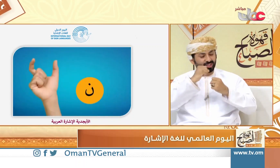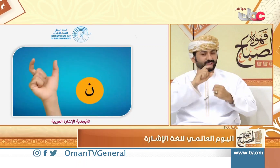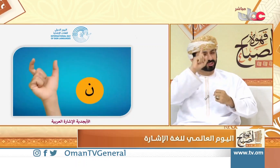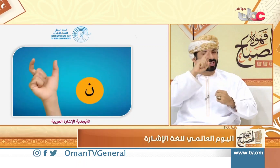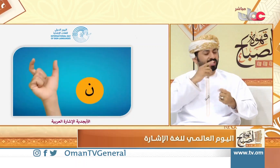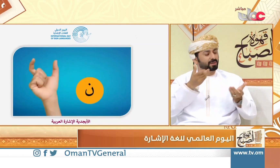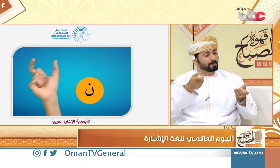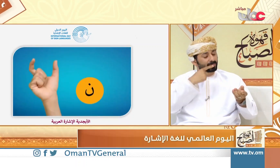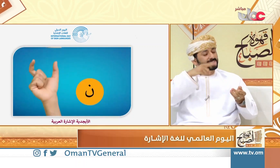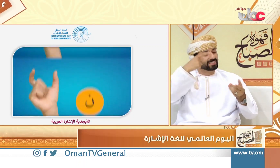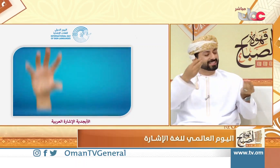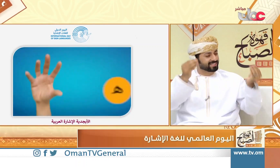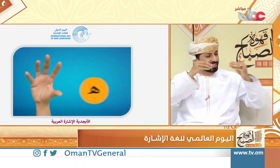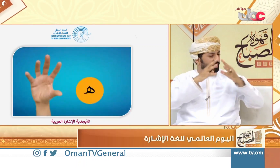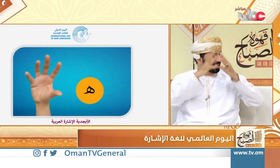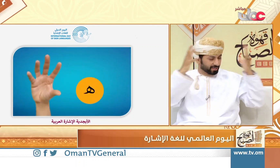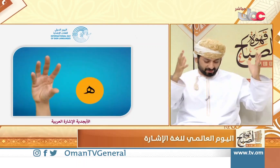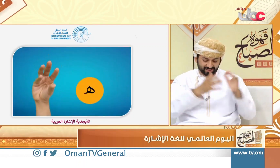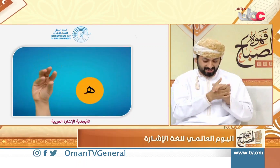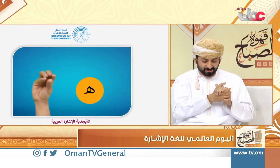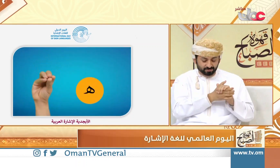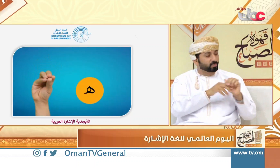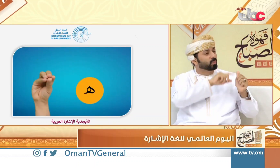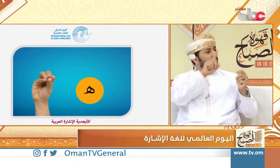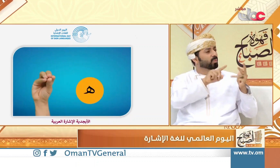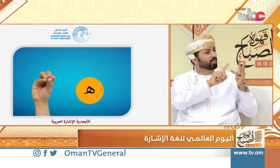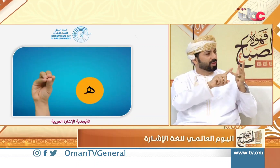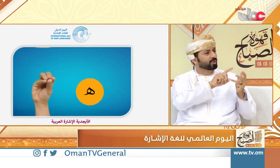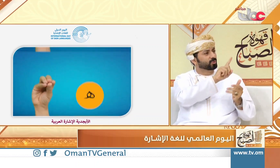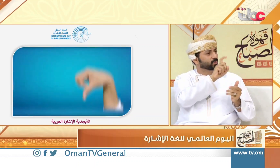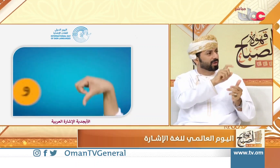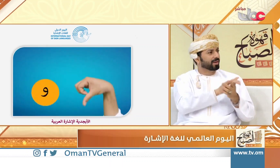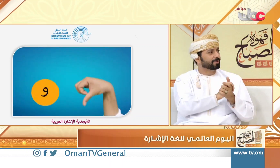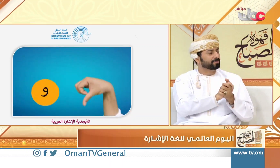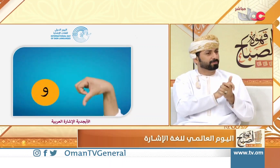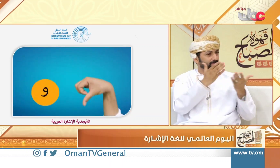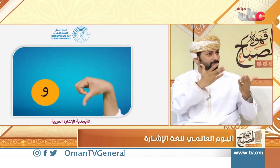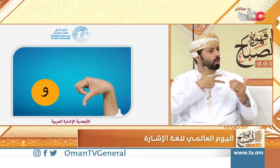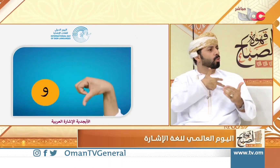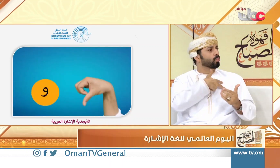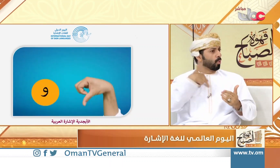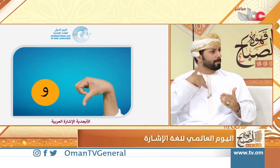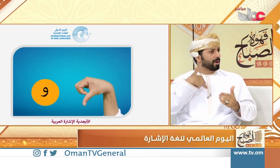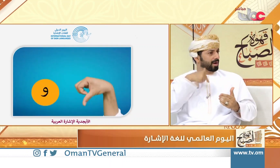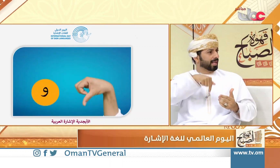فعاليات وأنشطة يعني تركز على موضوع اليوم العالمي لغة الإشارة أيضاً سؤال التالي بالنسبة